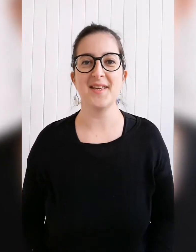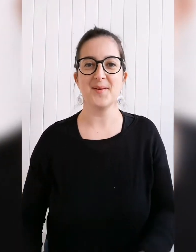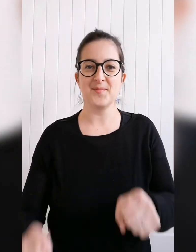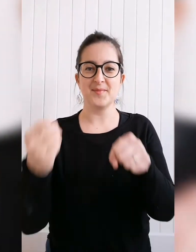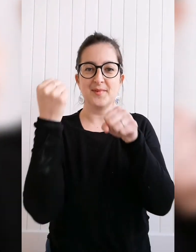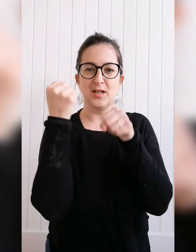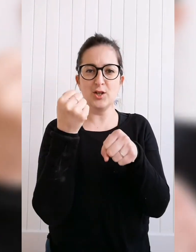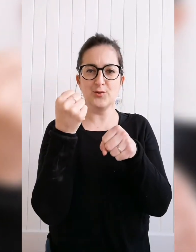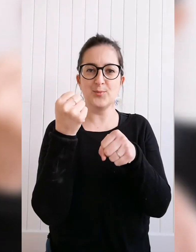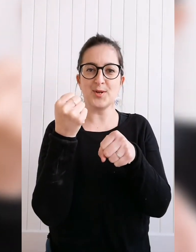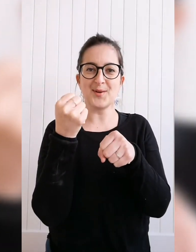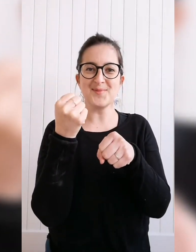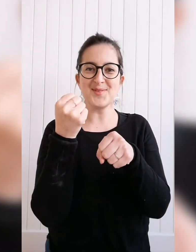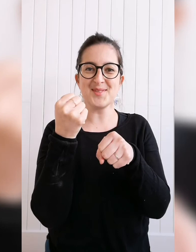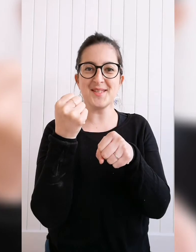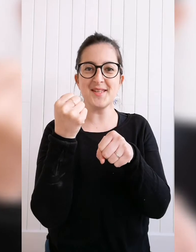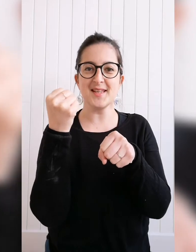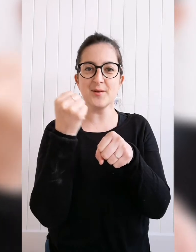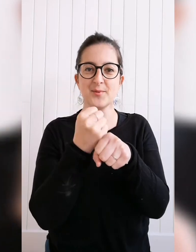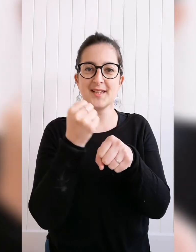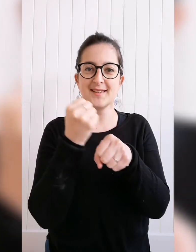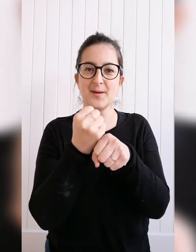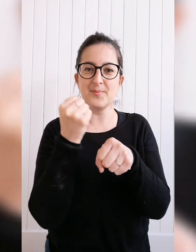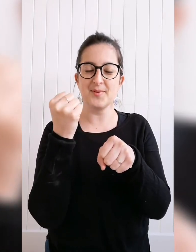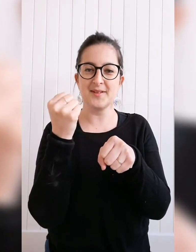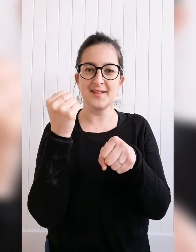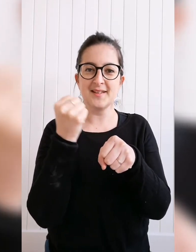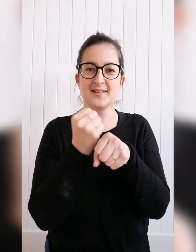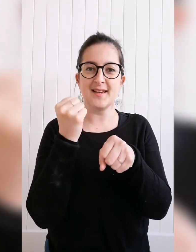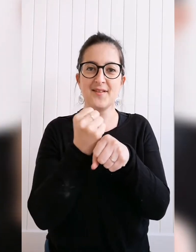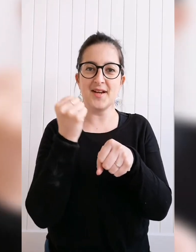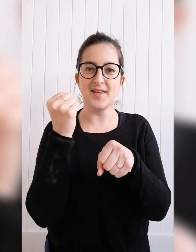les deux points comme ceci et on les tape travail